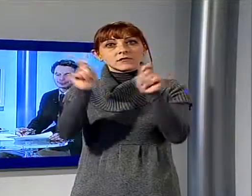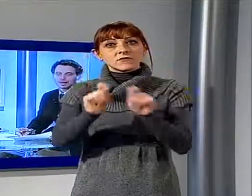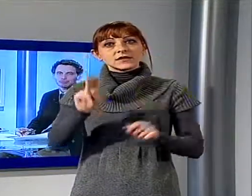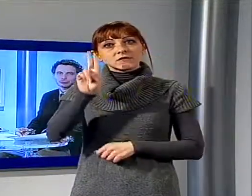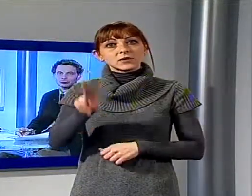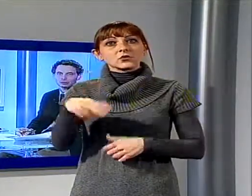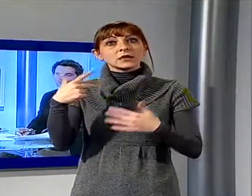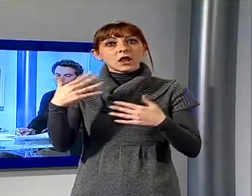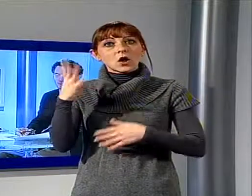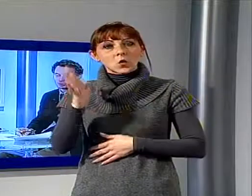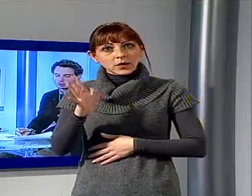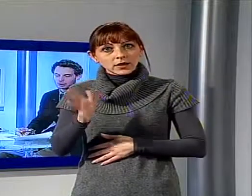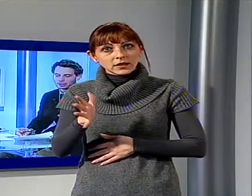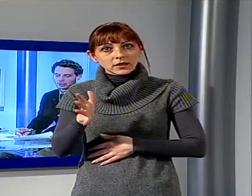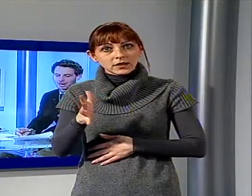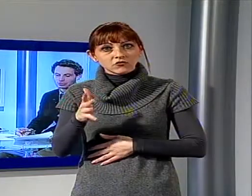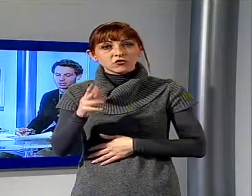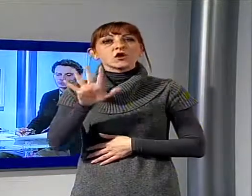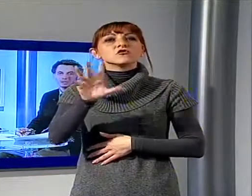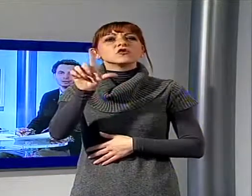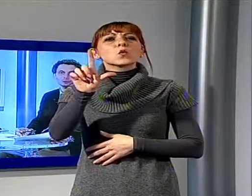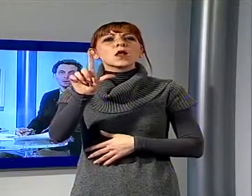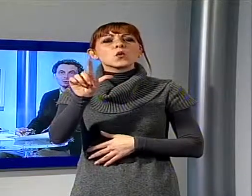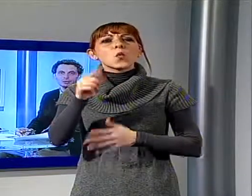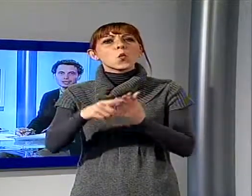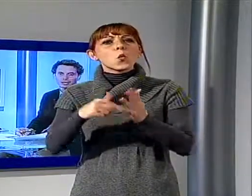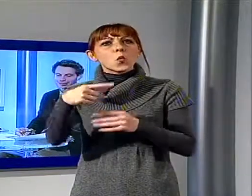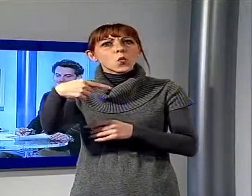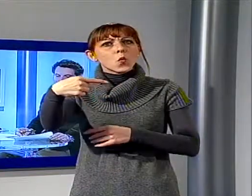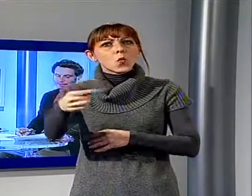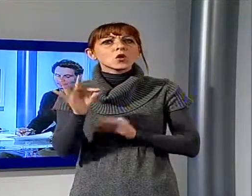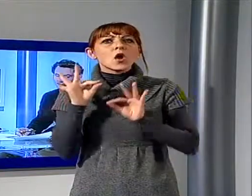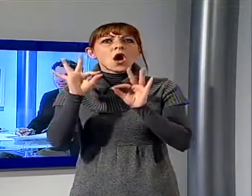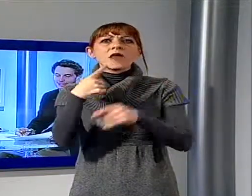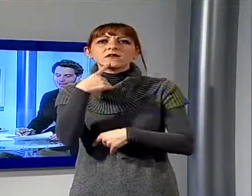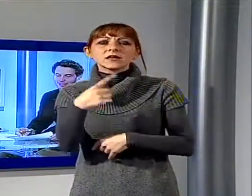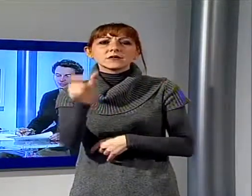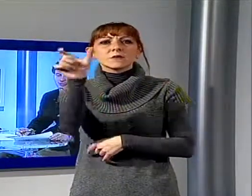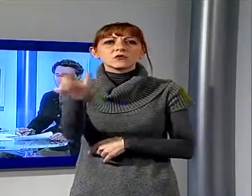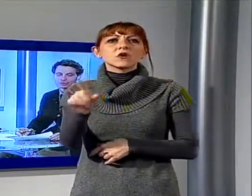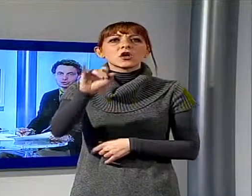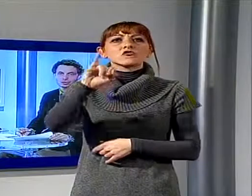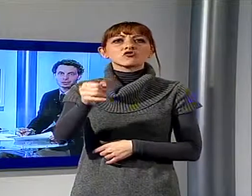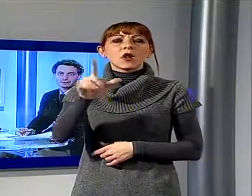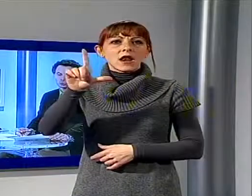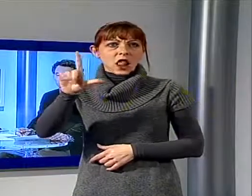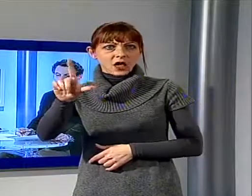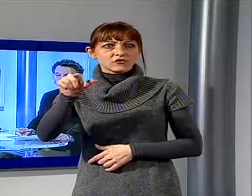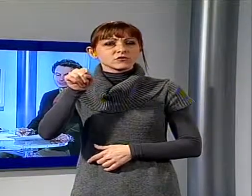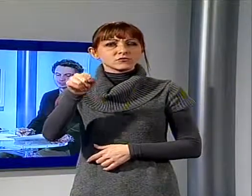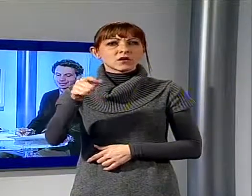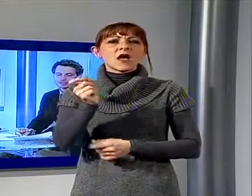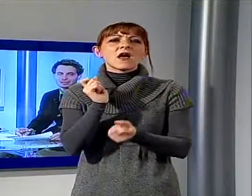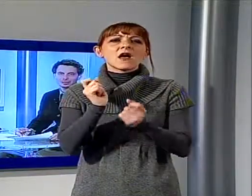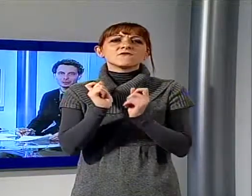sarà protagonista John Legend nella sua unica data italiana. John Legend ha venduto